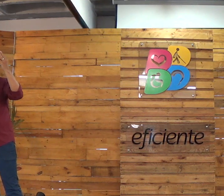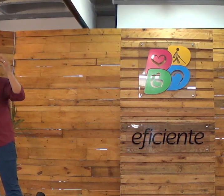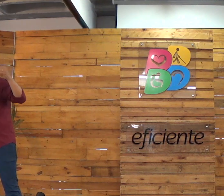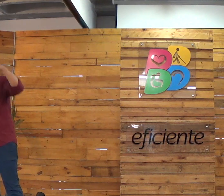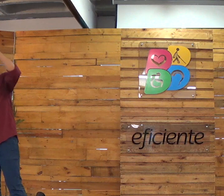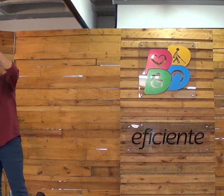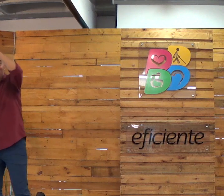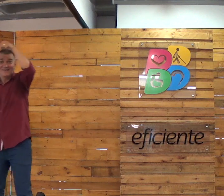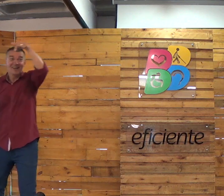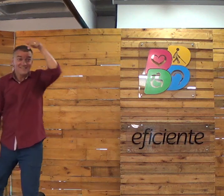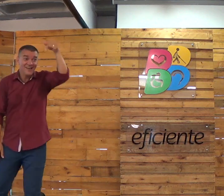Conhece?